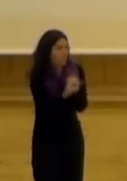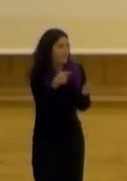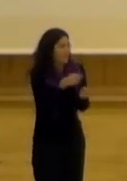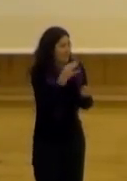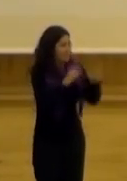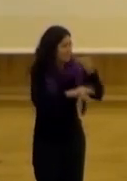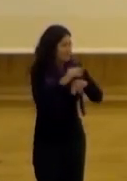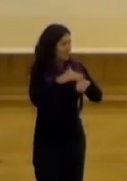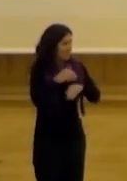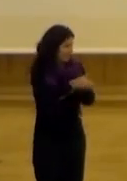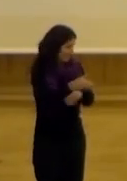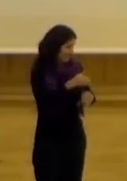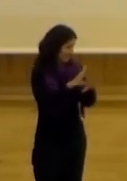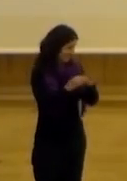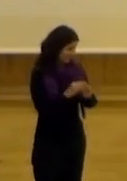tenemos que discutir y construir